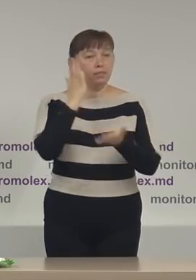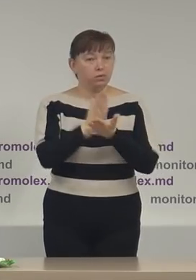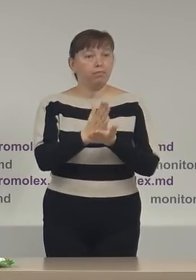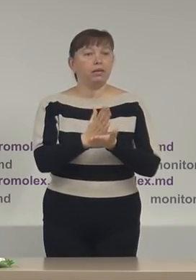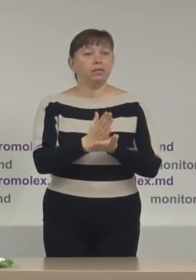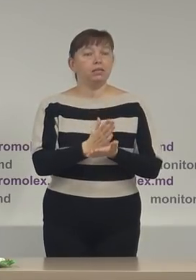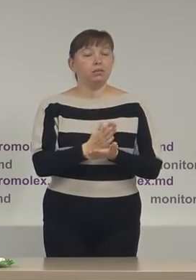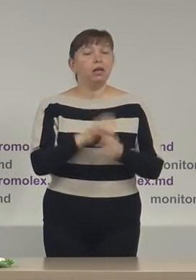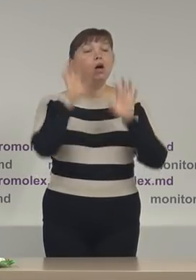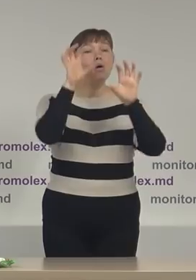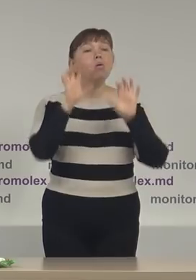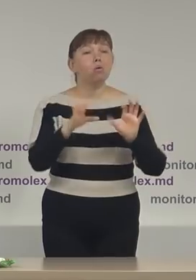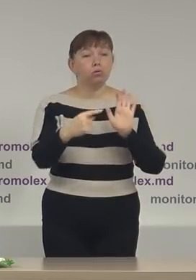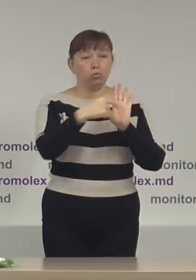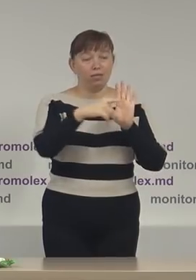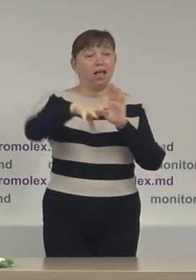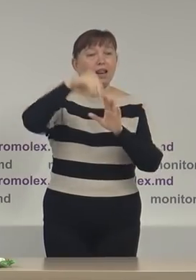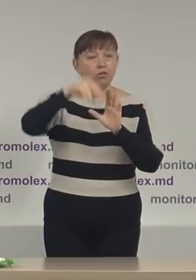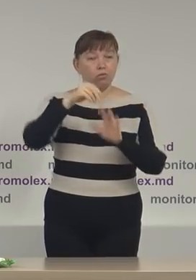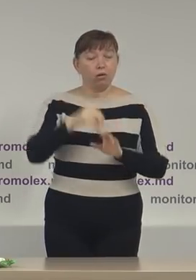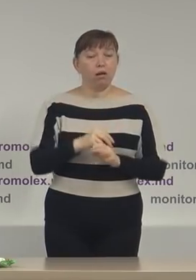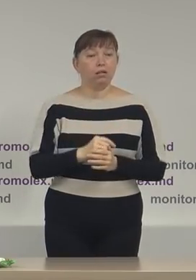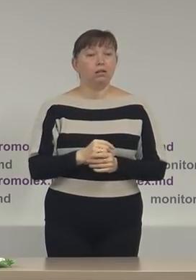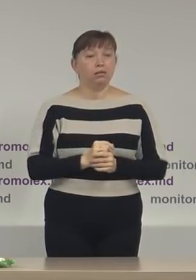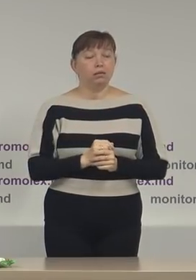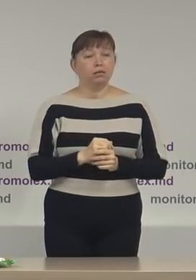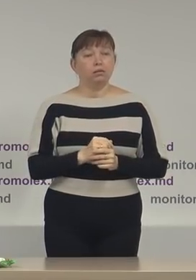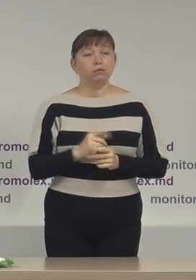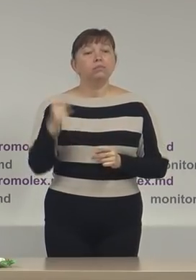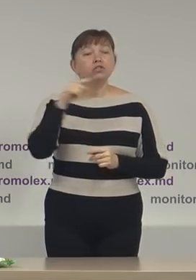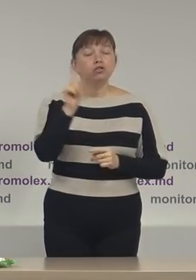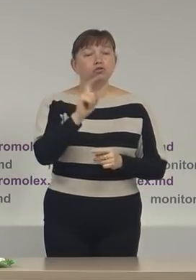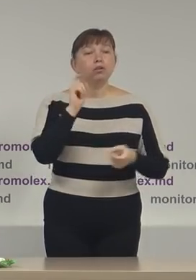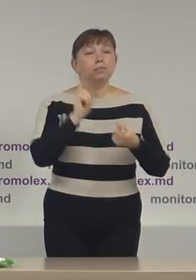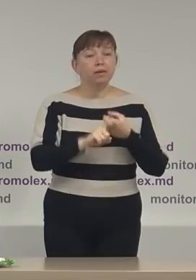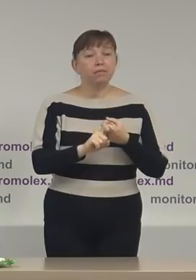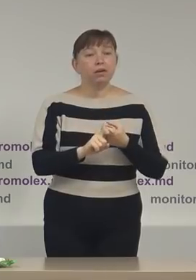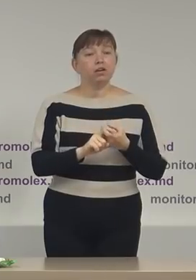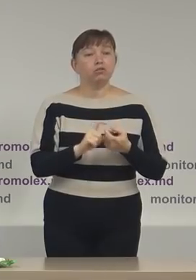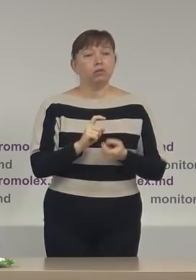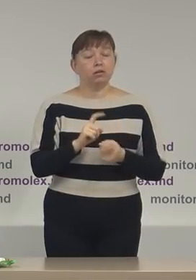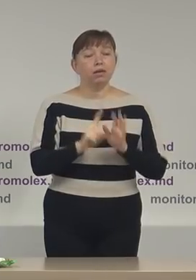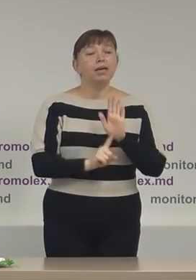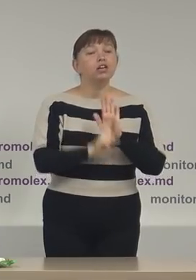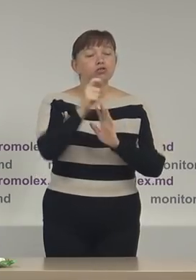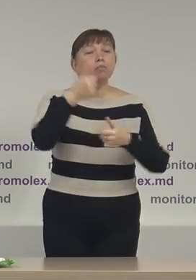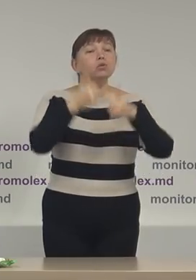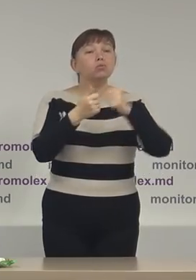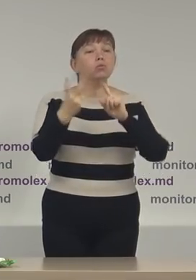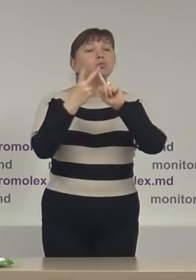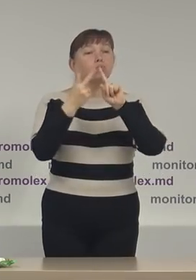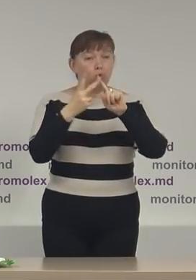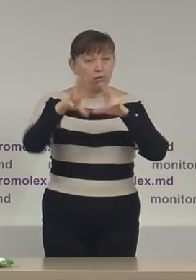codul electoral, în conexiune sau în ceea ce prevește începerea turului 2D